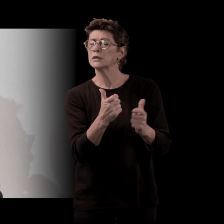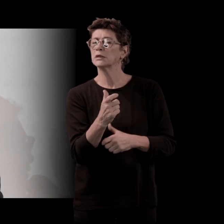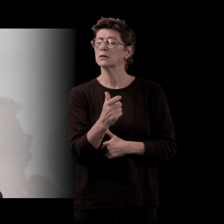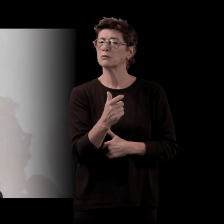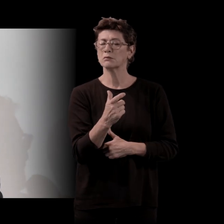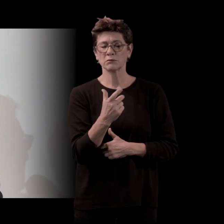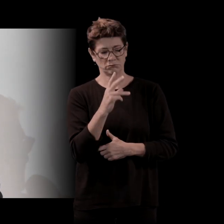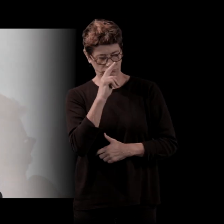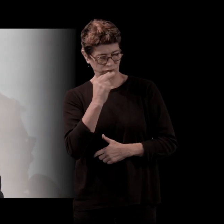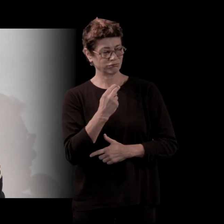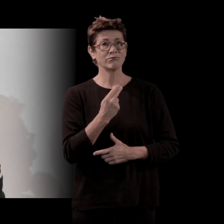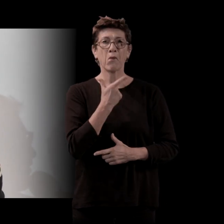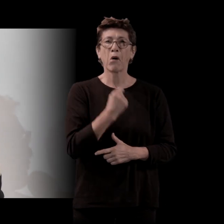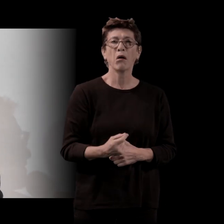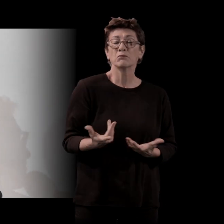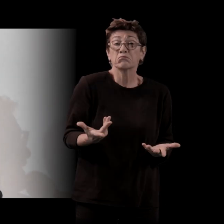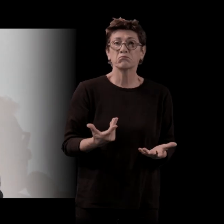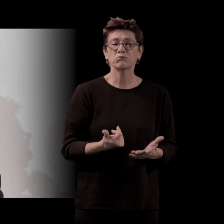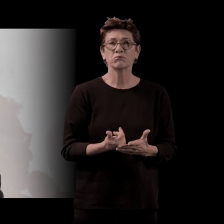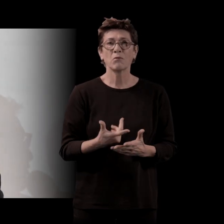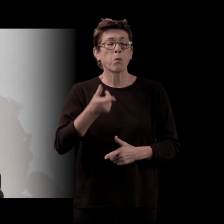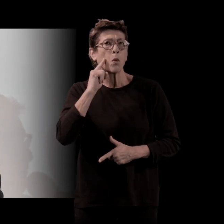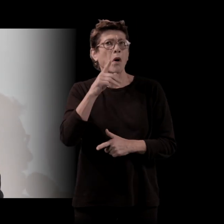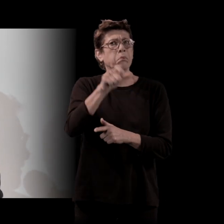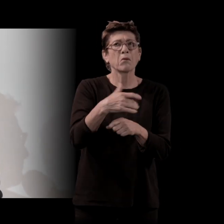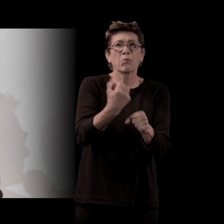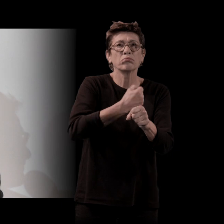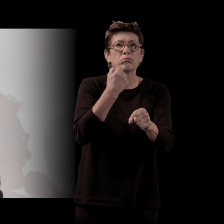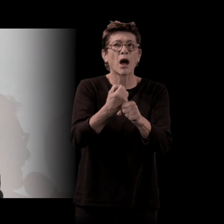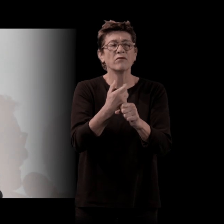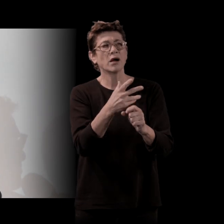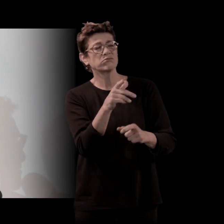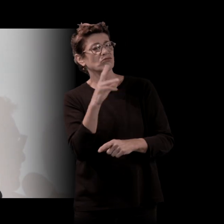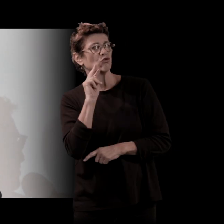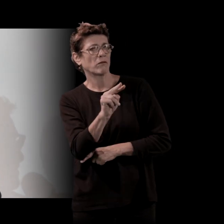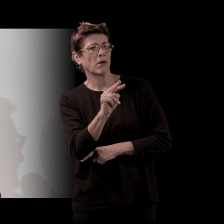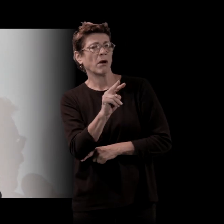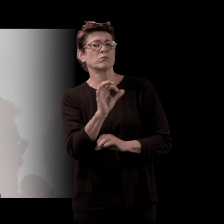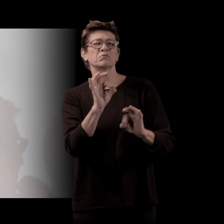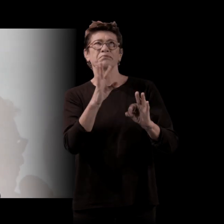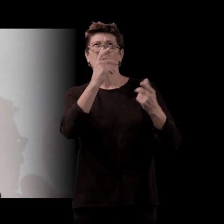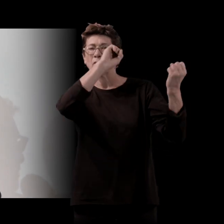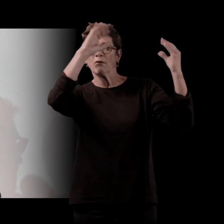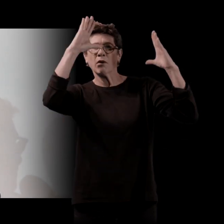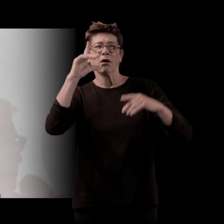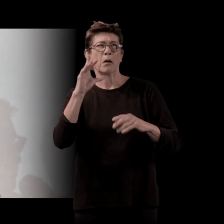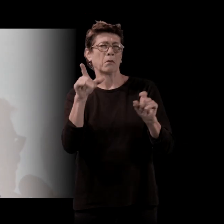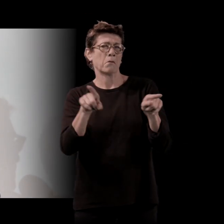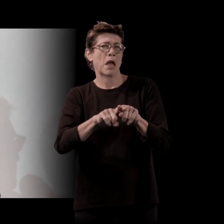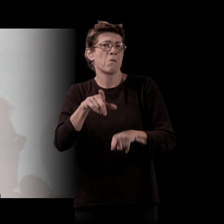les mecs qui travaillaient là, en fait, ils me rappelaient mon père. Et c'était facile, en fait, de parler avec eux. Et je me suis